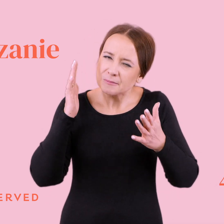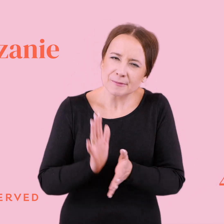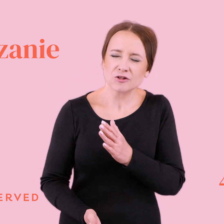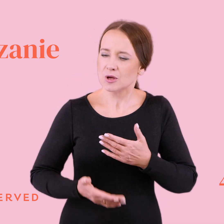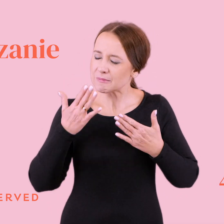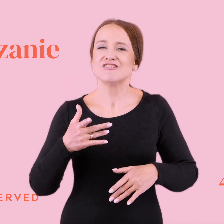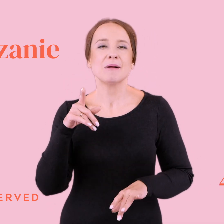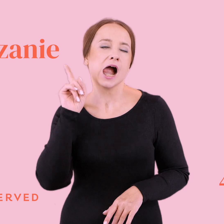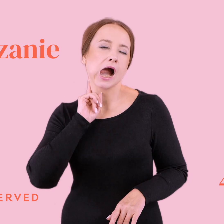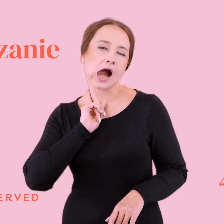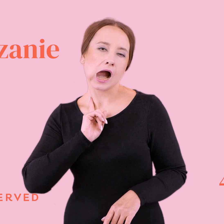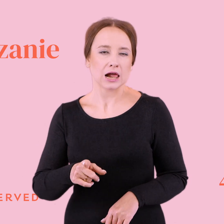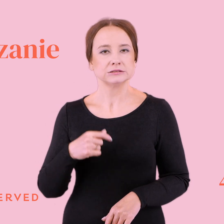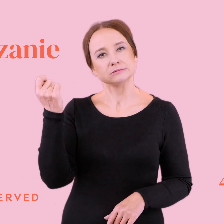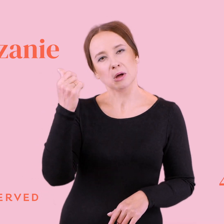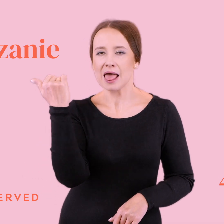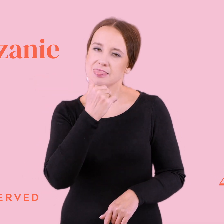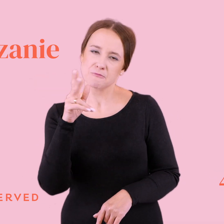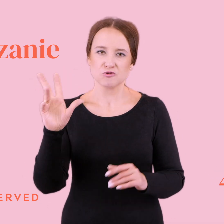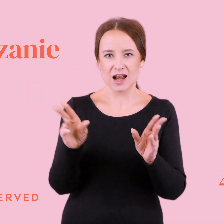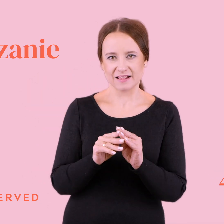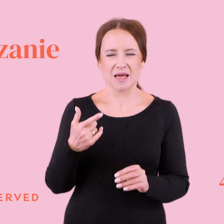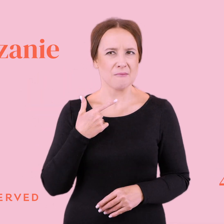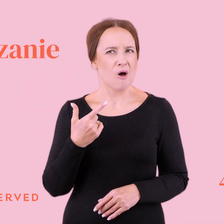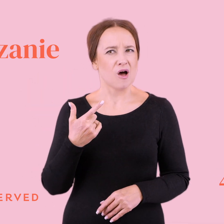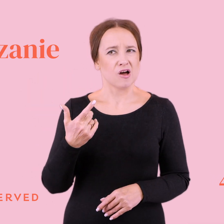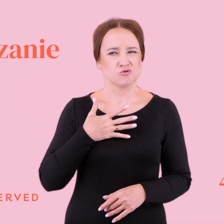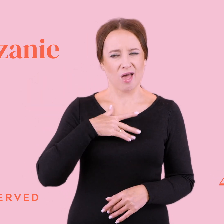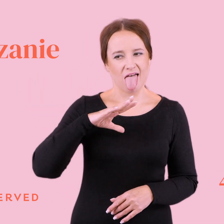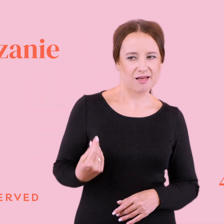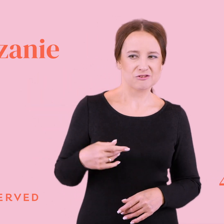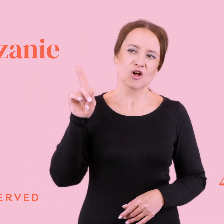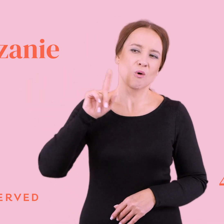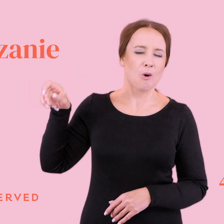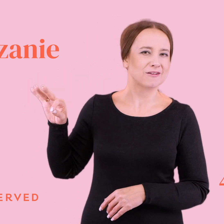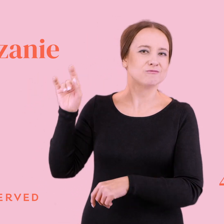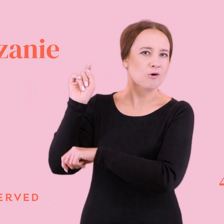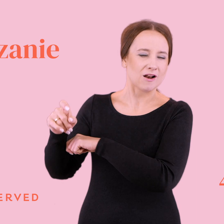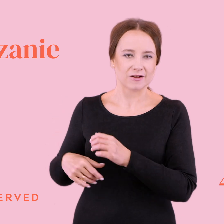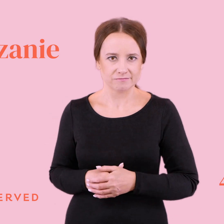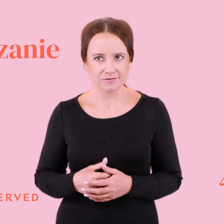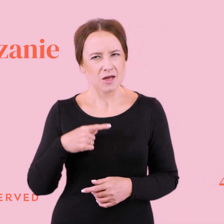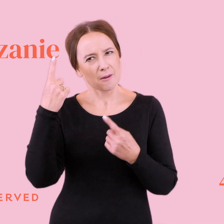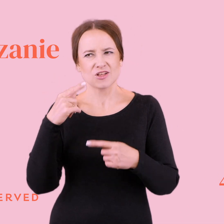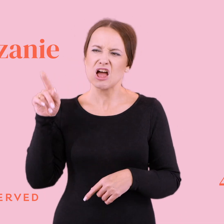Że uda, że pojechała z kimś nad morze, bo jej było źle, że typ ją olewa. I pomyślała sobie, kurwa na pewno, że on chyba zobaczy i pomyśli,